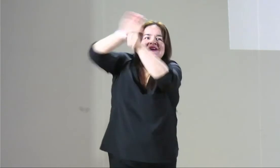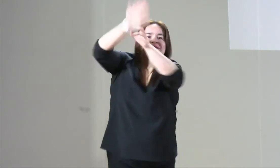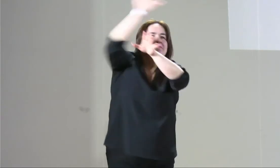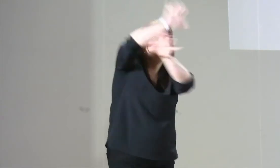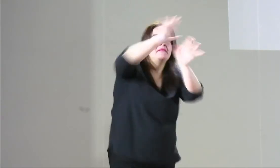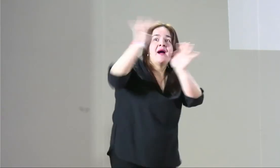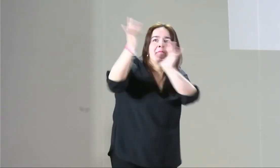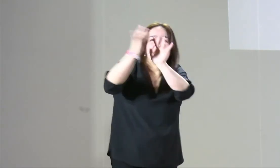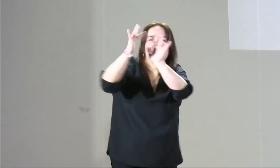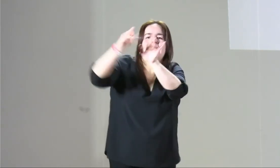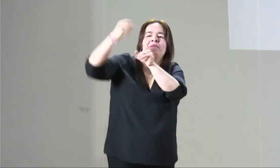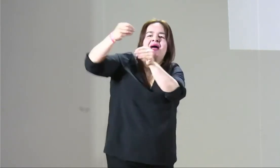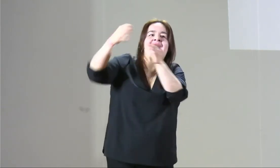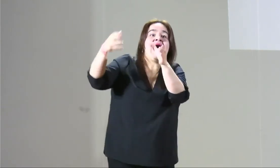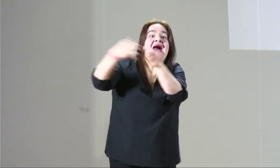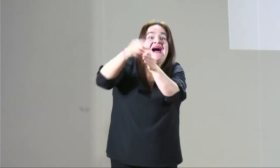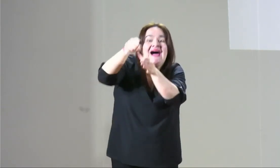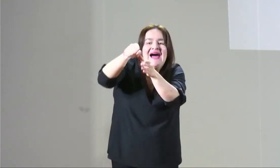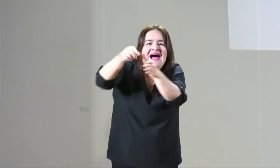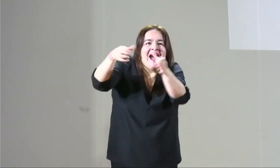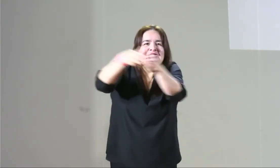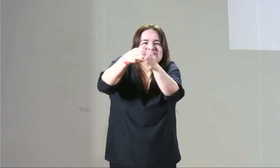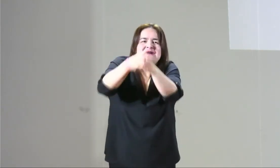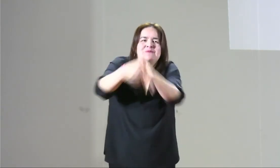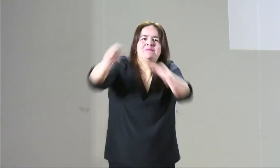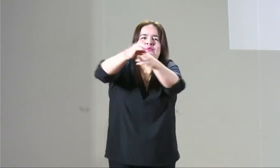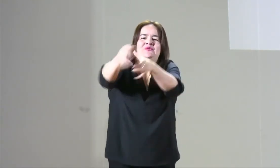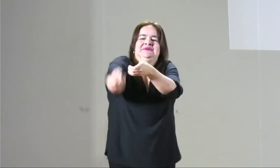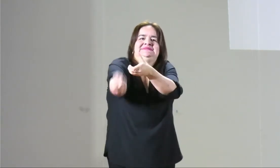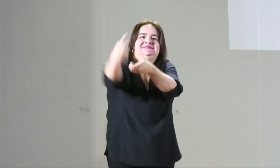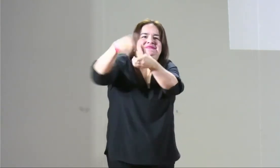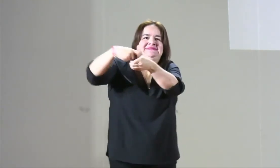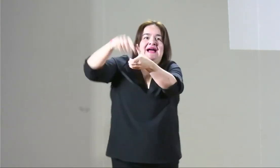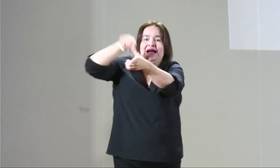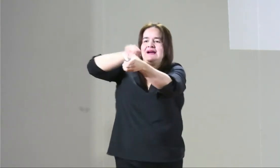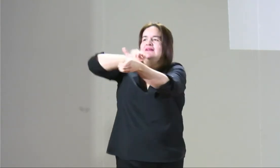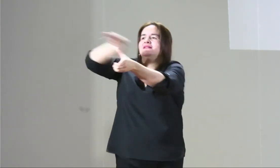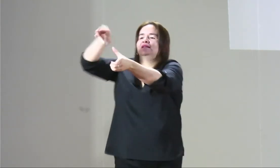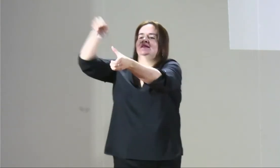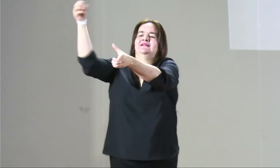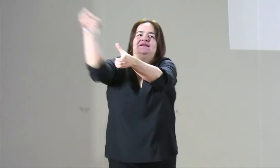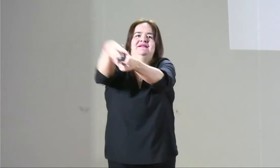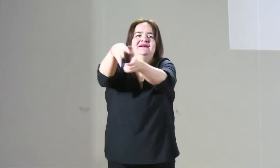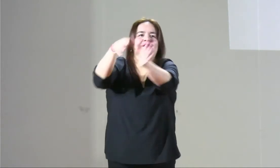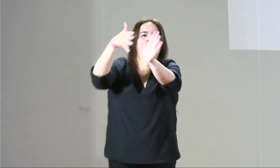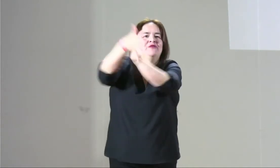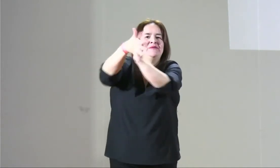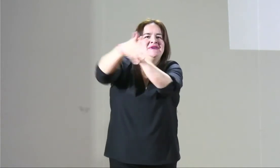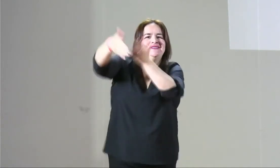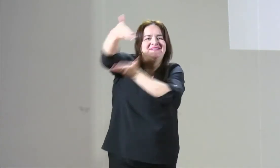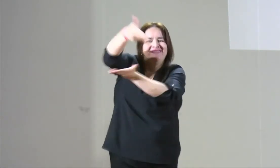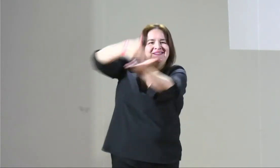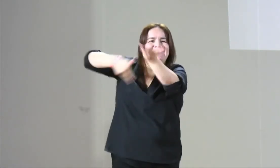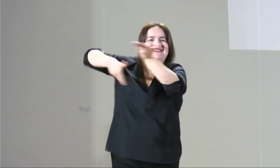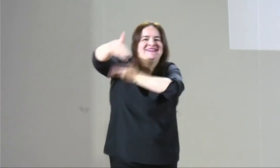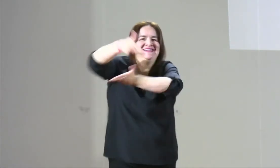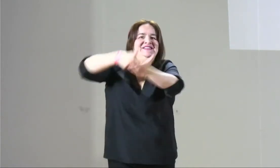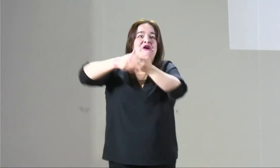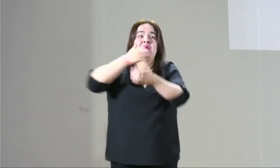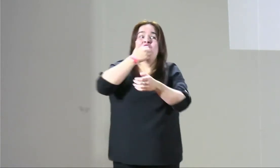organizaciones están allí en cada región para empezar a trabajar de manera articulada con estas entidades, con el gobierno, empezar a trabajar y hacer